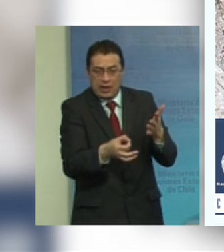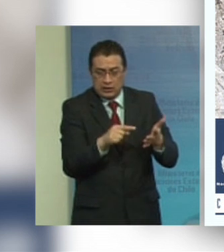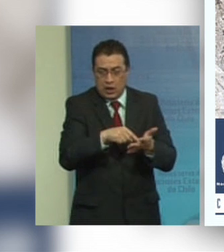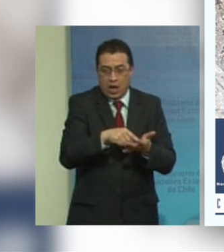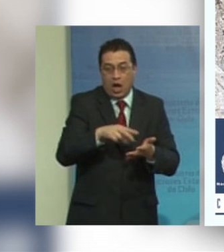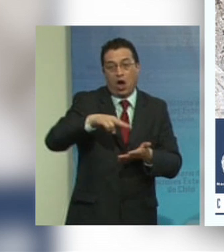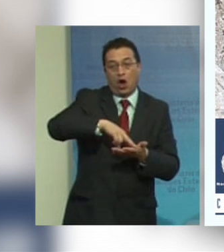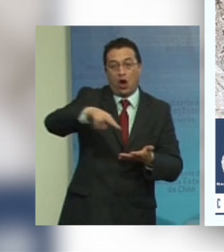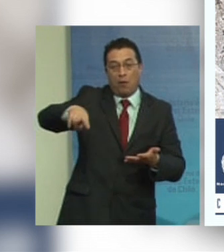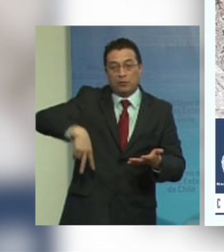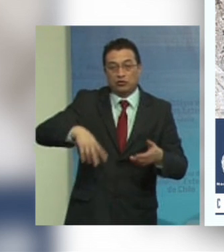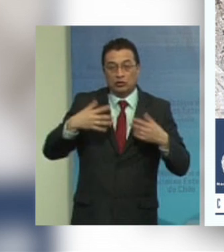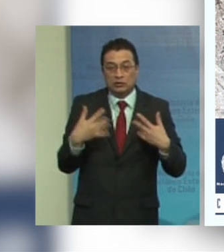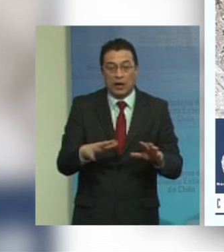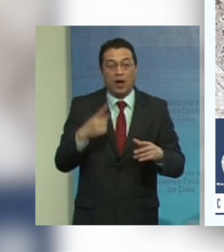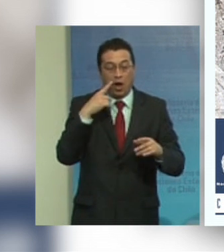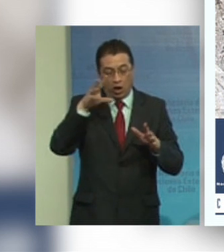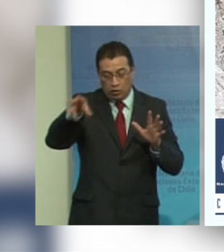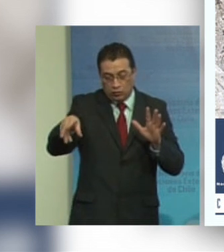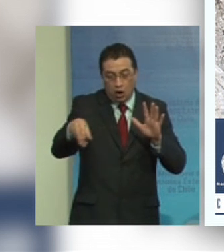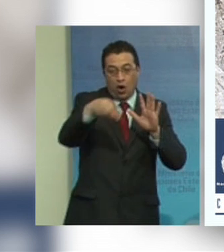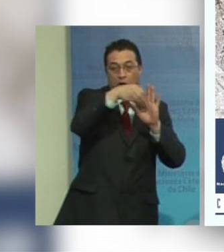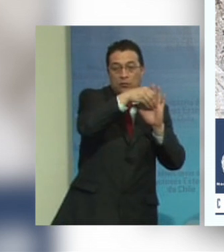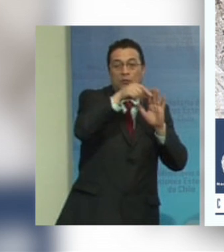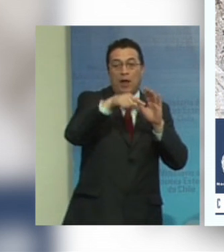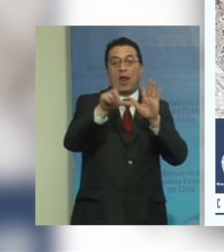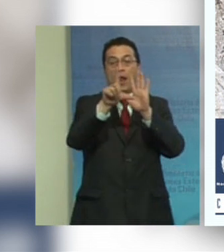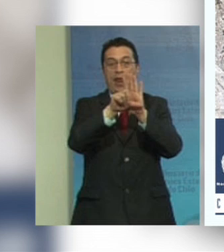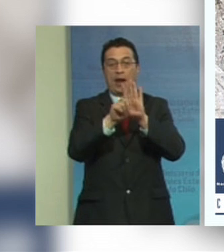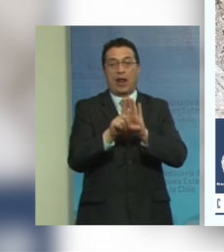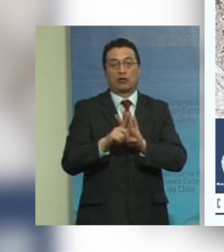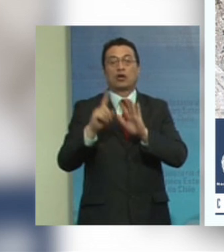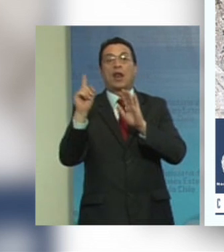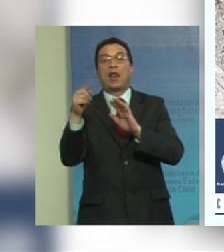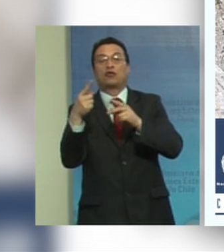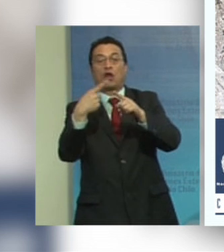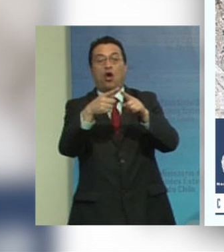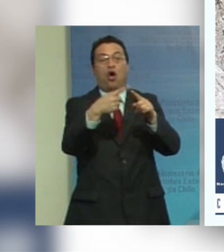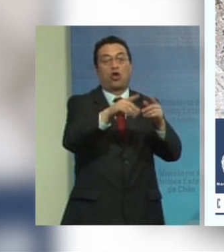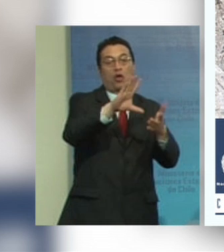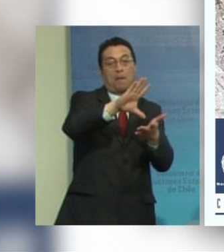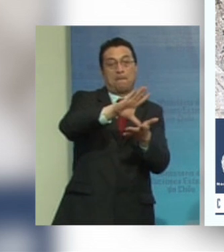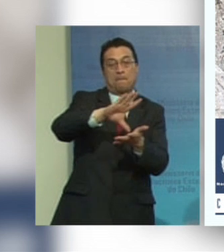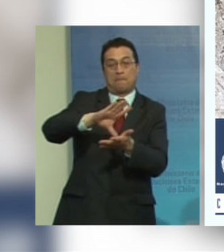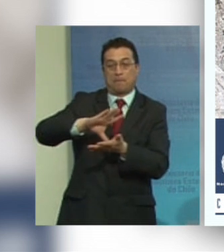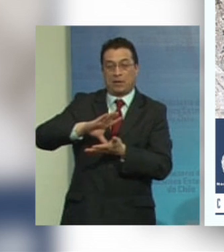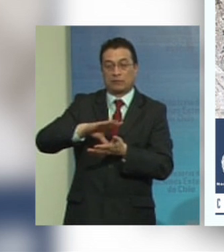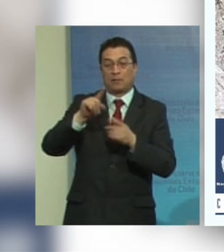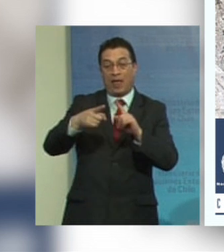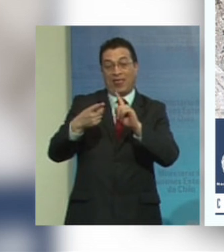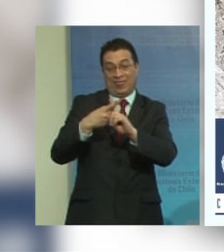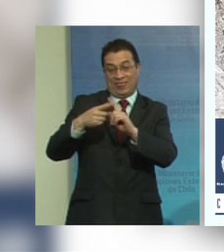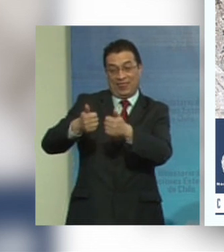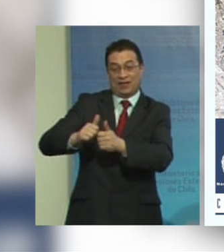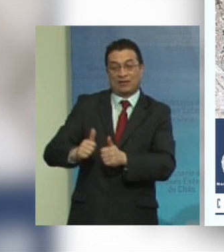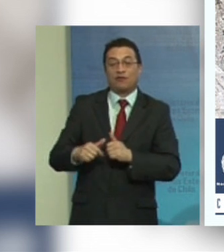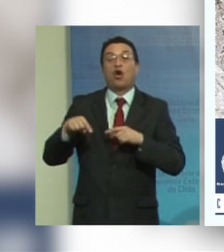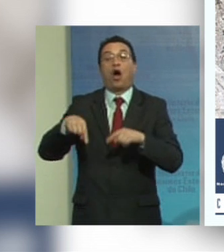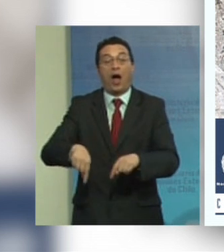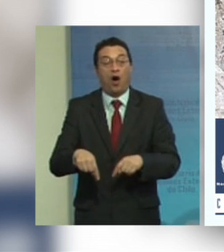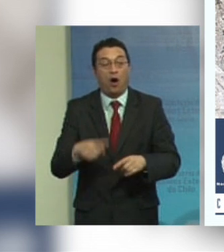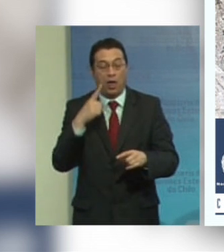y que han sido incorporados en legislaciones nacionales de diversos países el desafío ahora es su